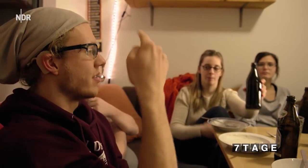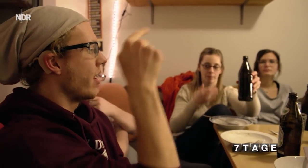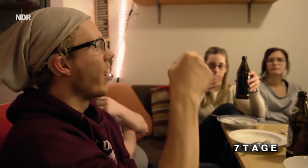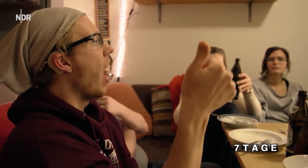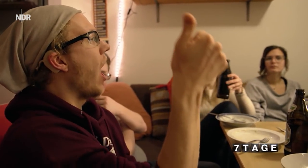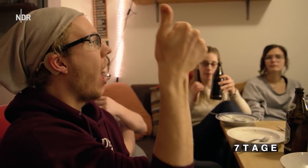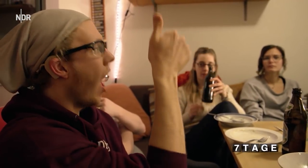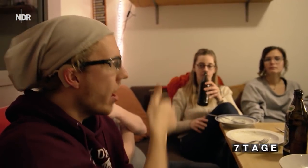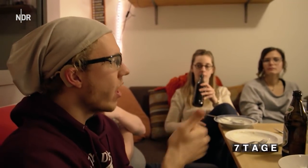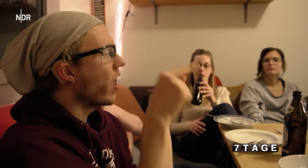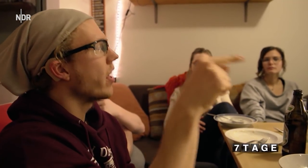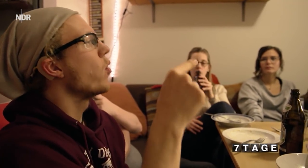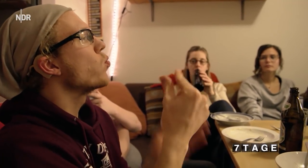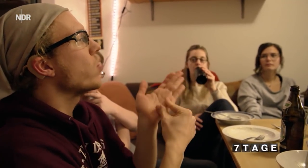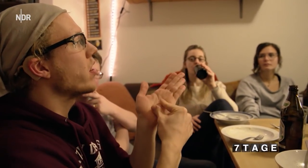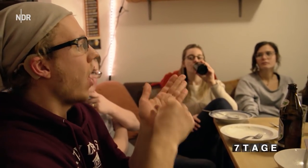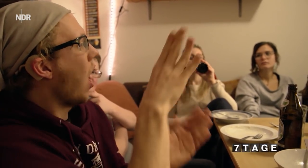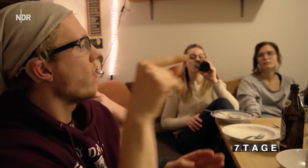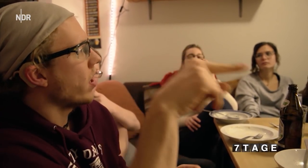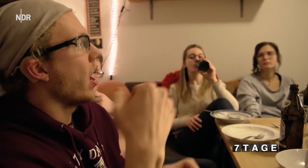Genau. Vergangenes Jahr hab ich ein Jahr, äh ...